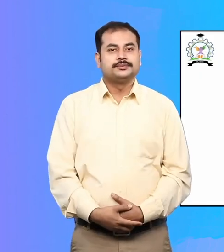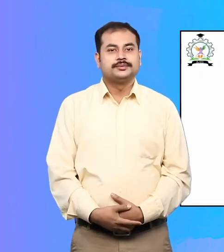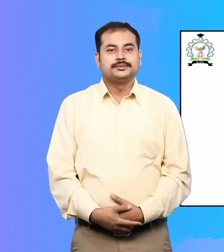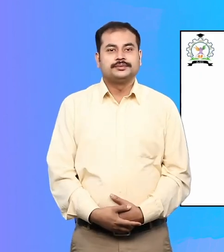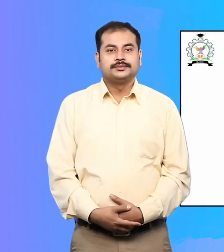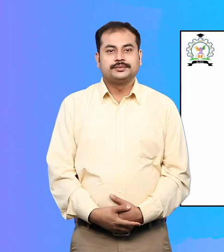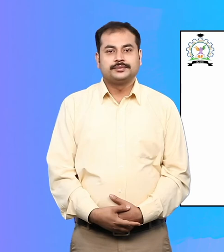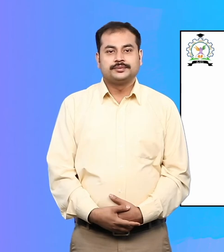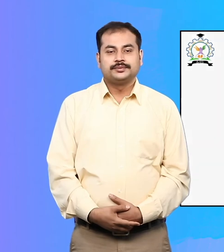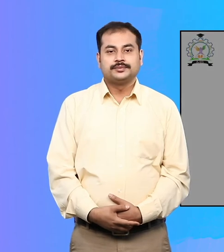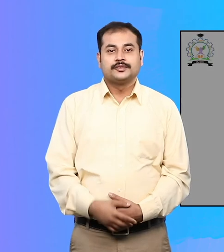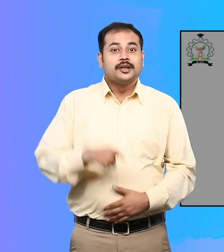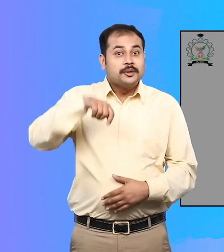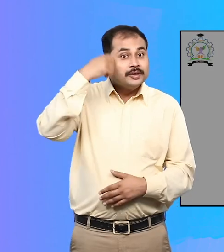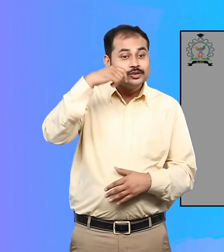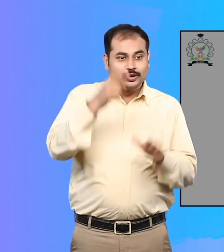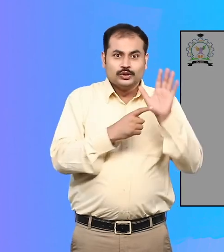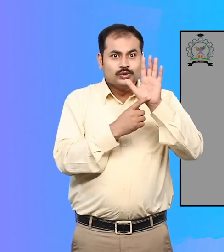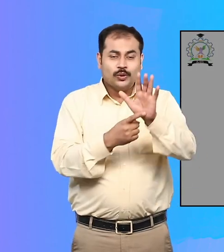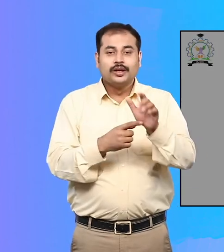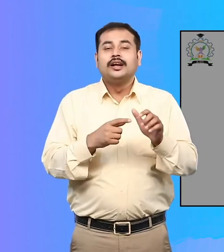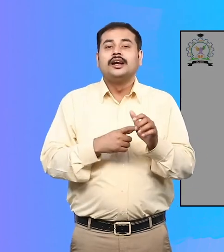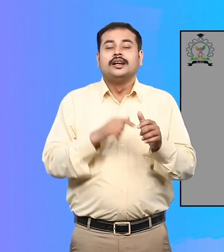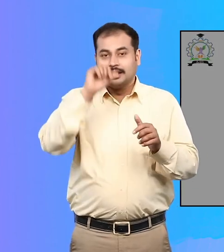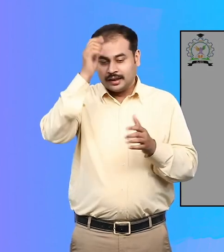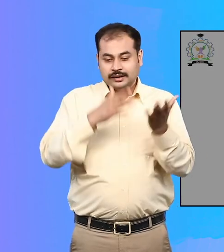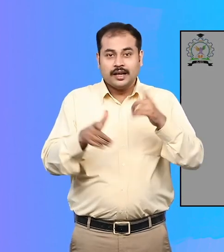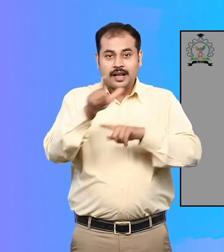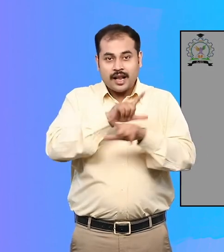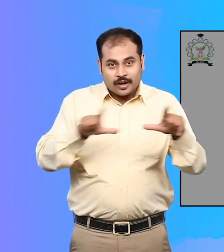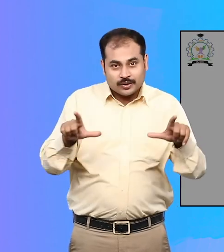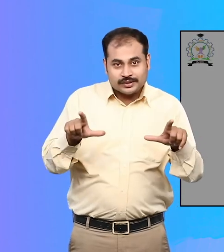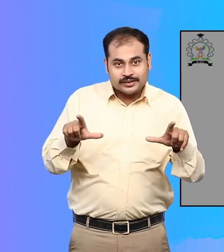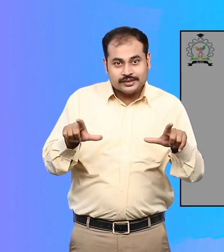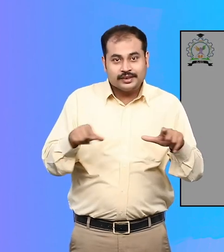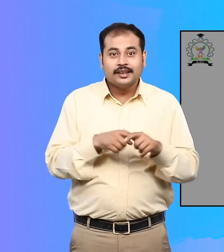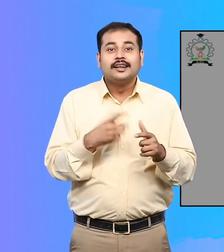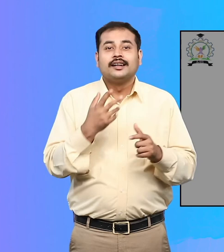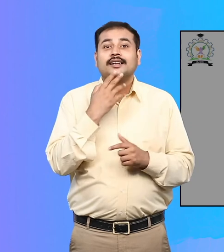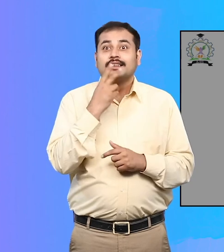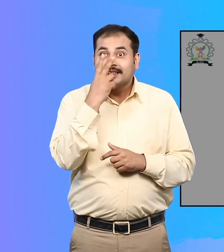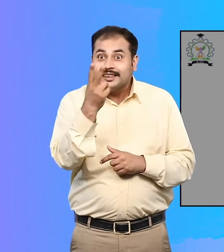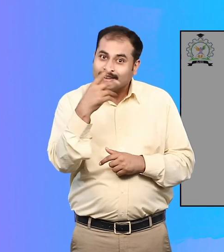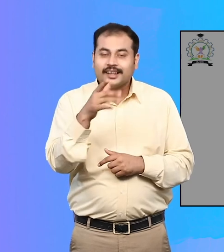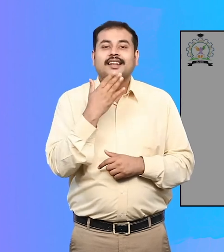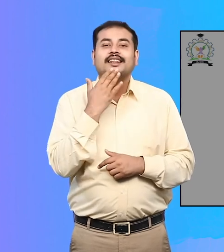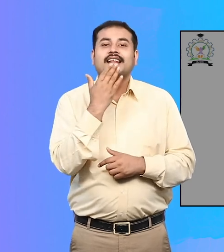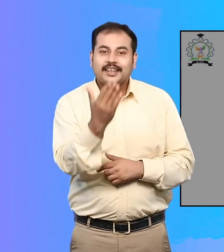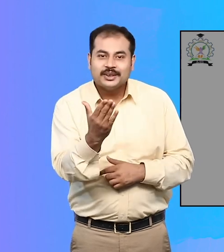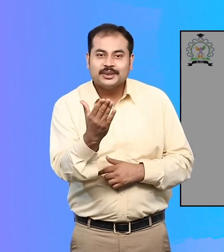इंडियन साइन लांग्विज रिसर्च और ट्रेनिंग सेंटर ISLR TC द्वारा विक्सित इन भारती साइन लांग्विज